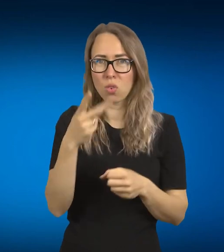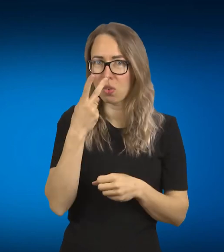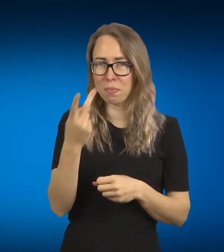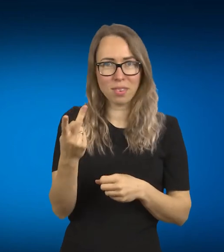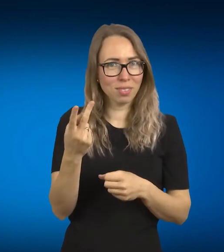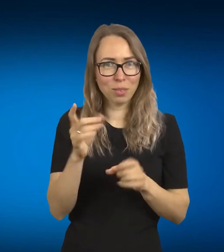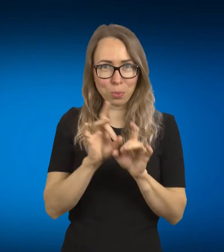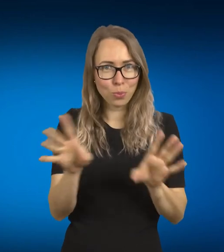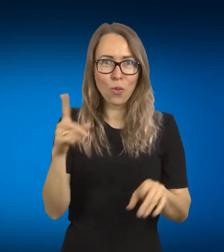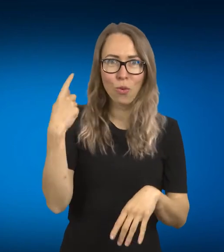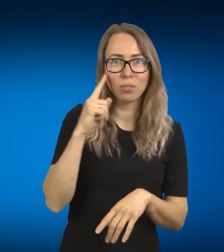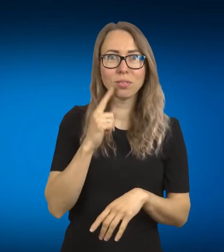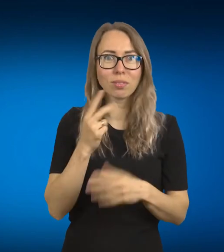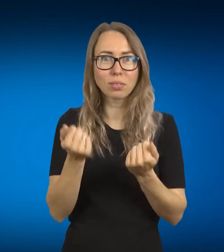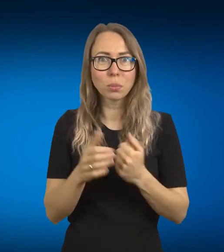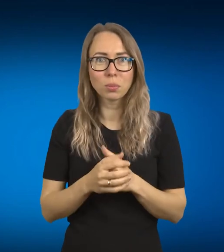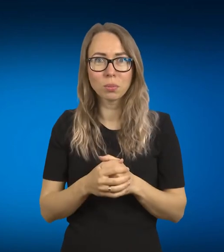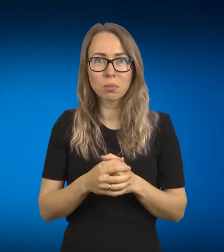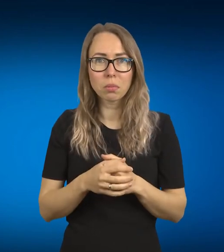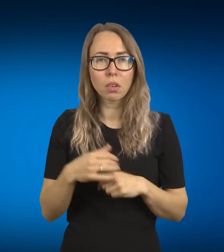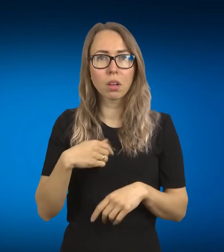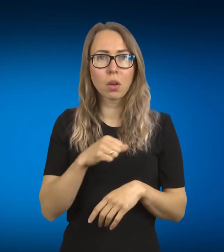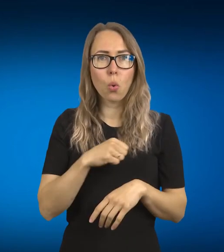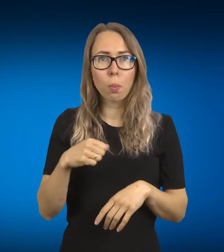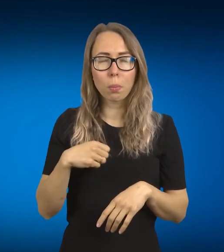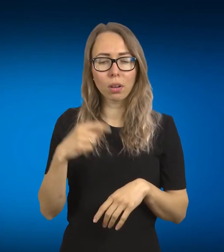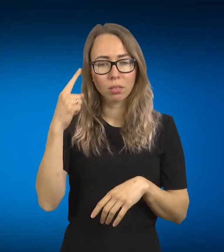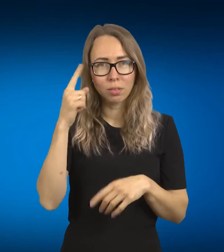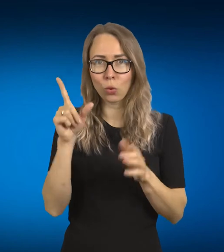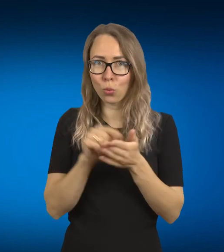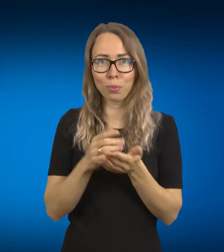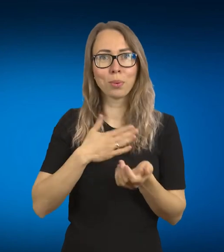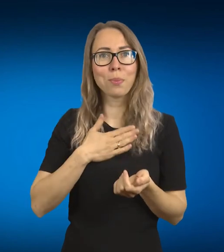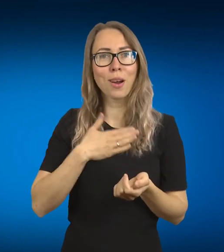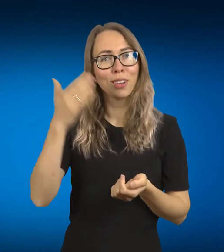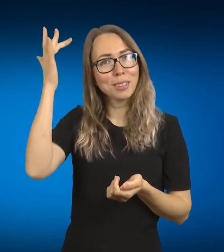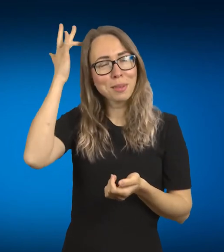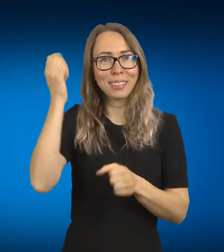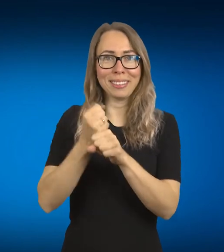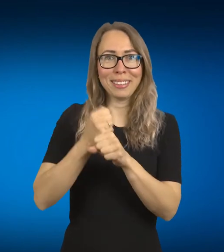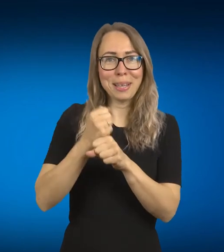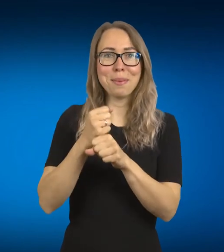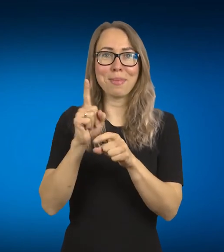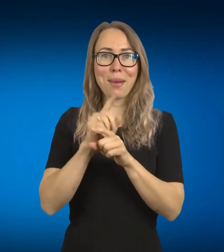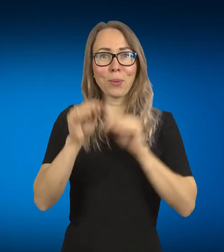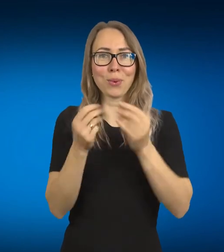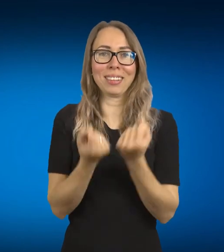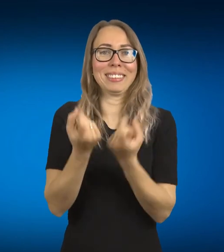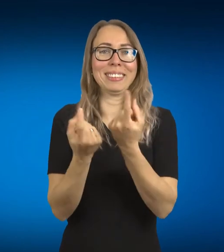pakankamai turim turbūt palaužyt smegenis ir paskatinti savo kūrybiškumą. Čia mes su jų tempu nespėjame, o ne jie su